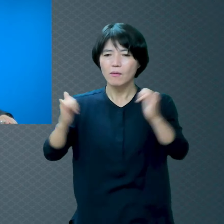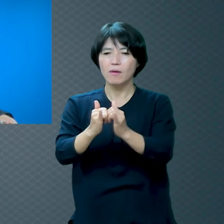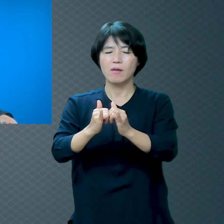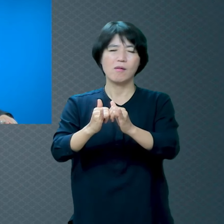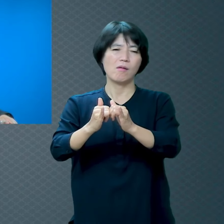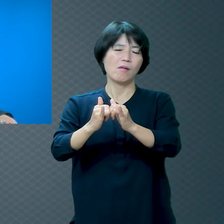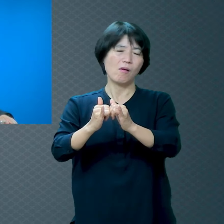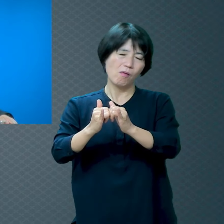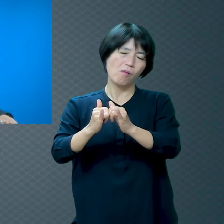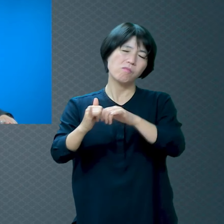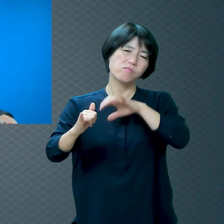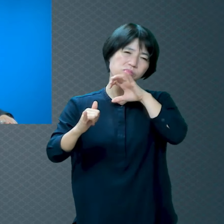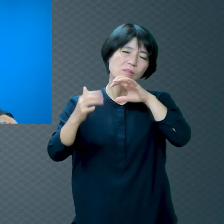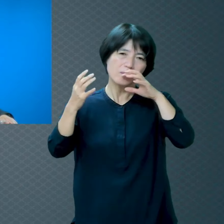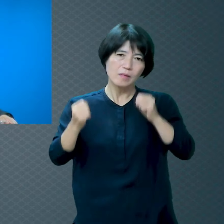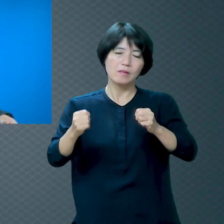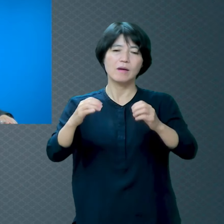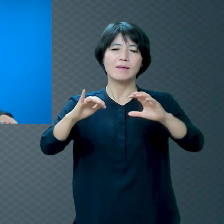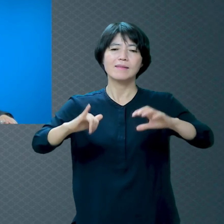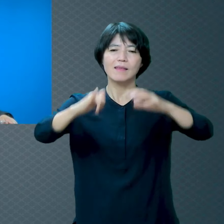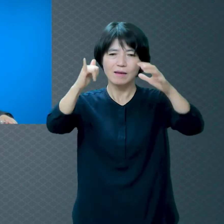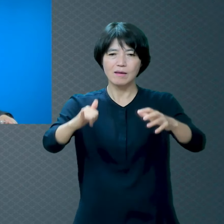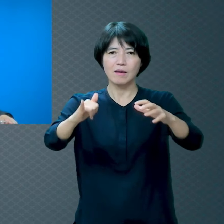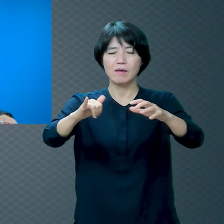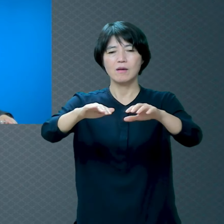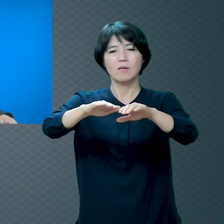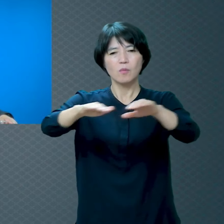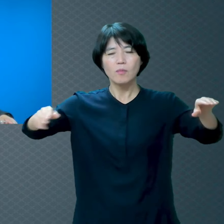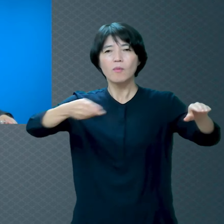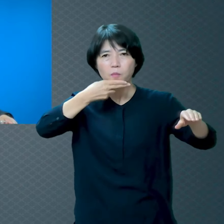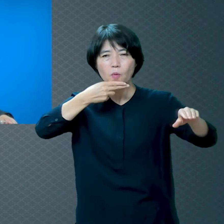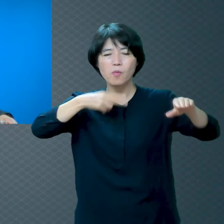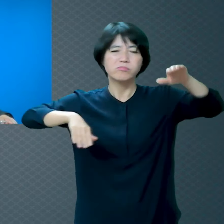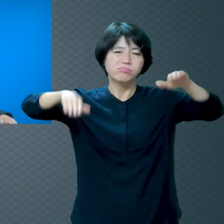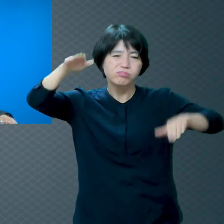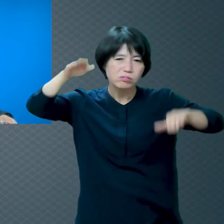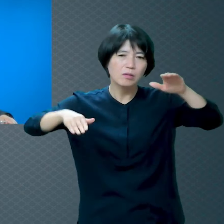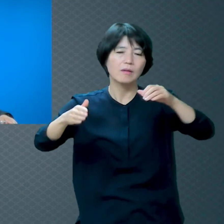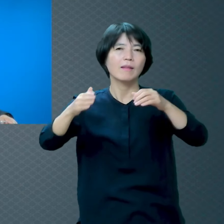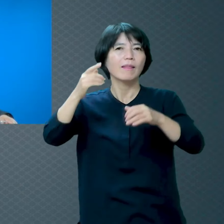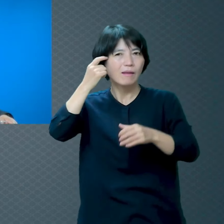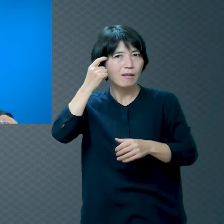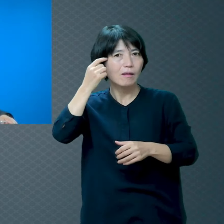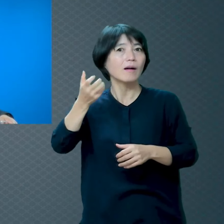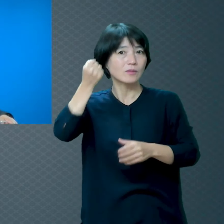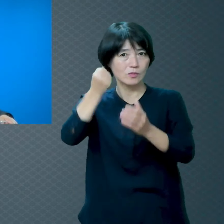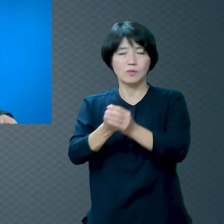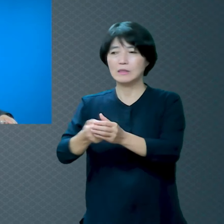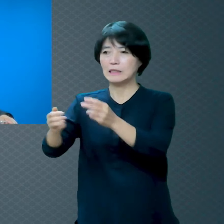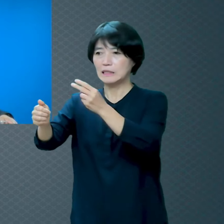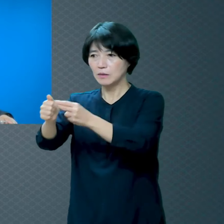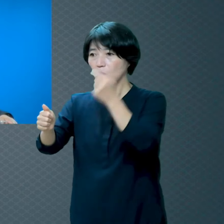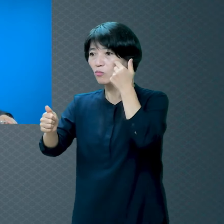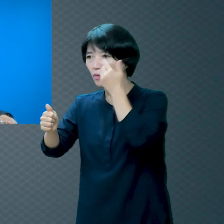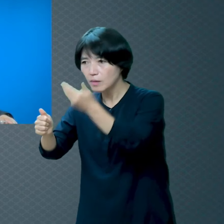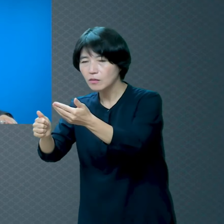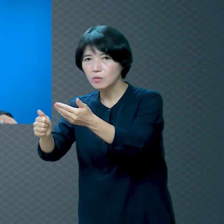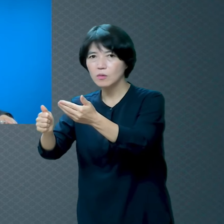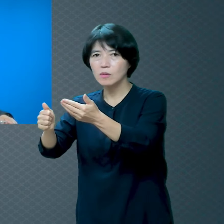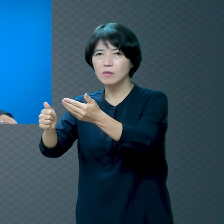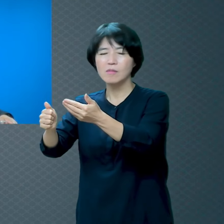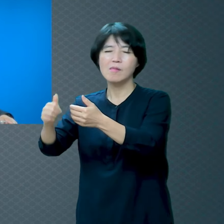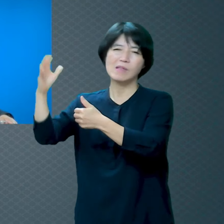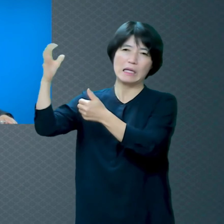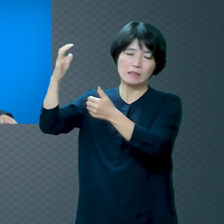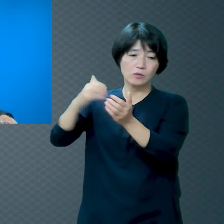답이 없어요 선생님한테 물어도 공부나 열심히 하라고 그러고 친구들한테 얘기하면 정신나간